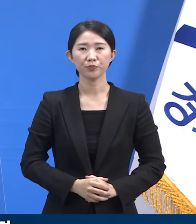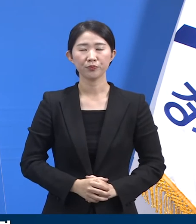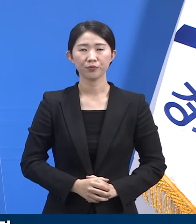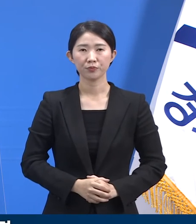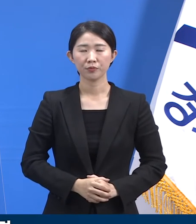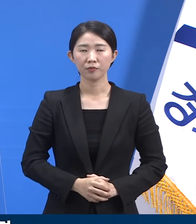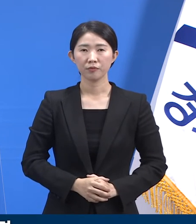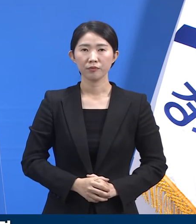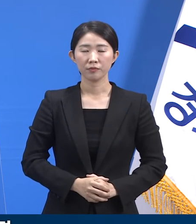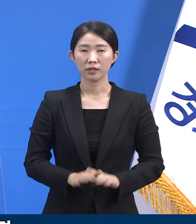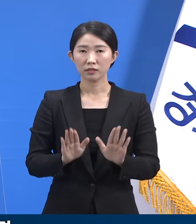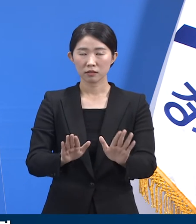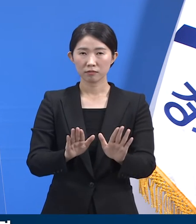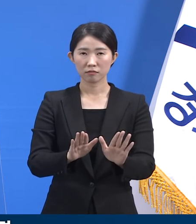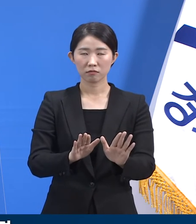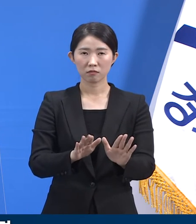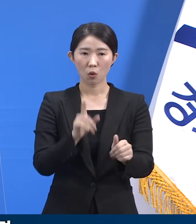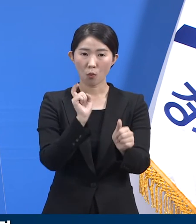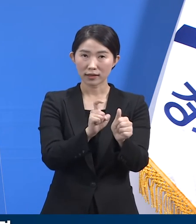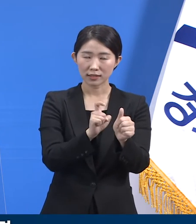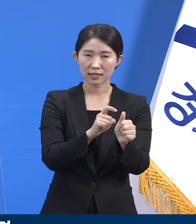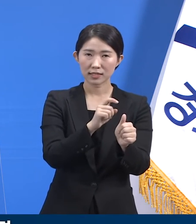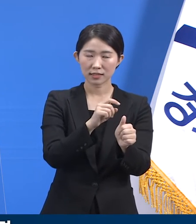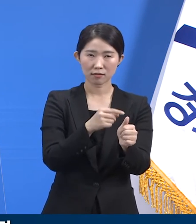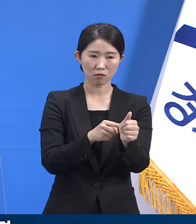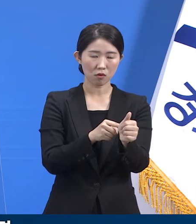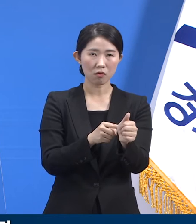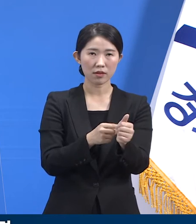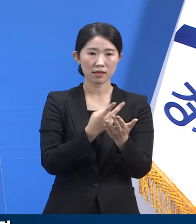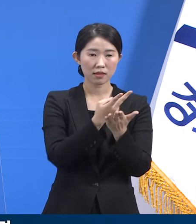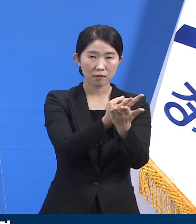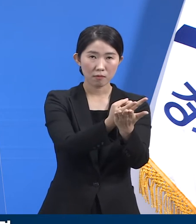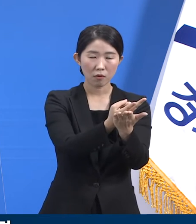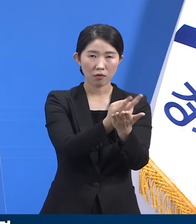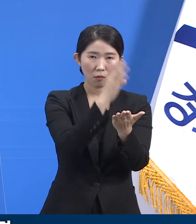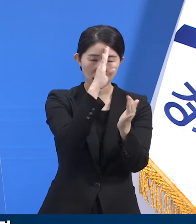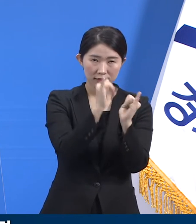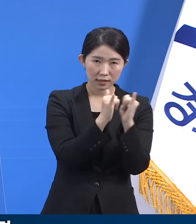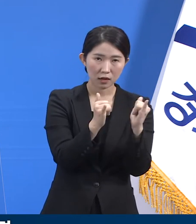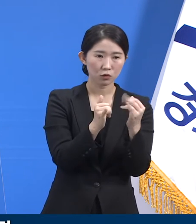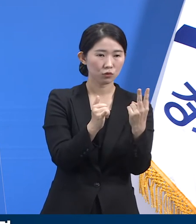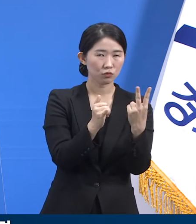확진된 입원 환자 1명, 그리고 간호사 1명 모두 백신 미접종자였습니다.